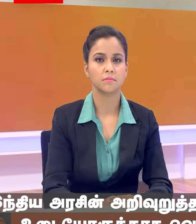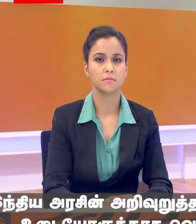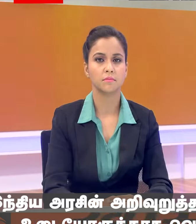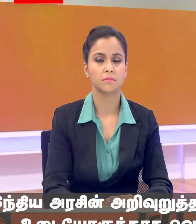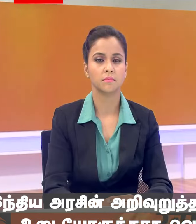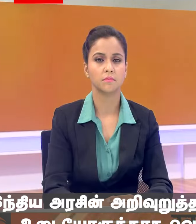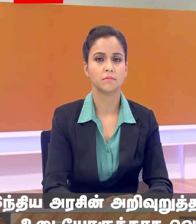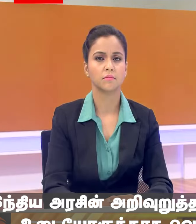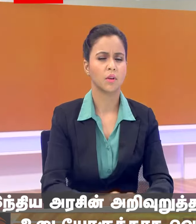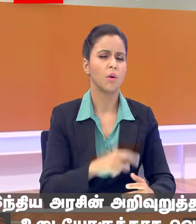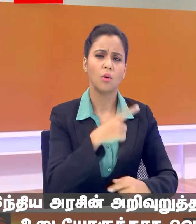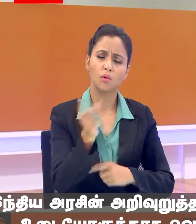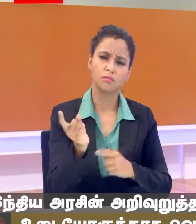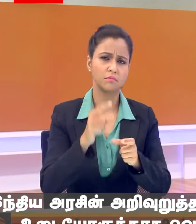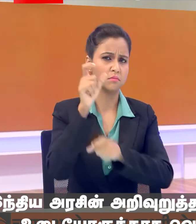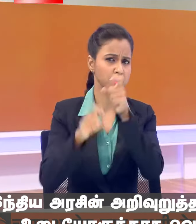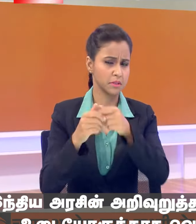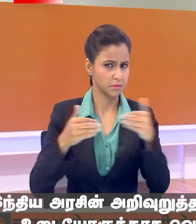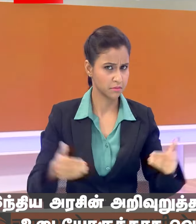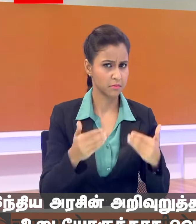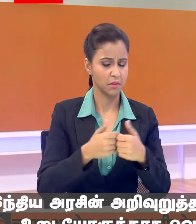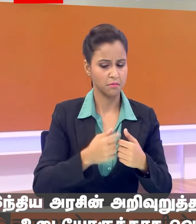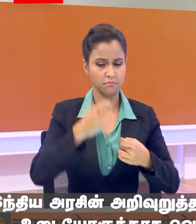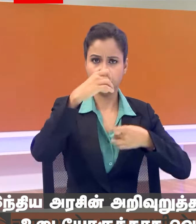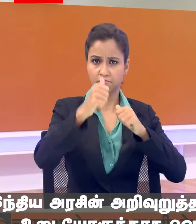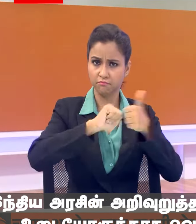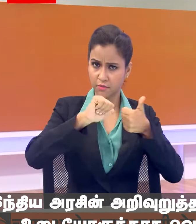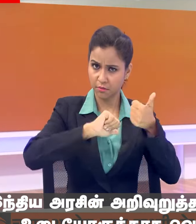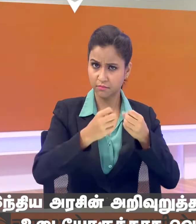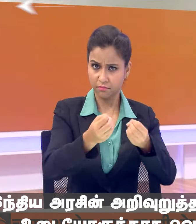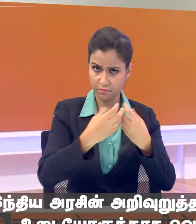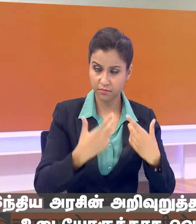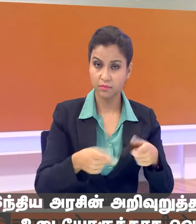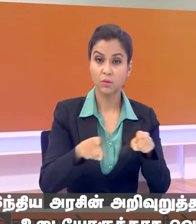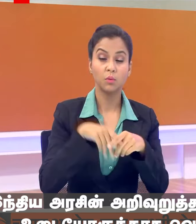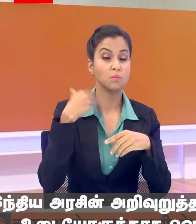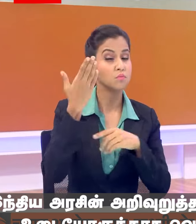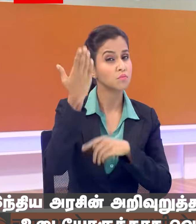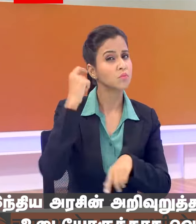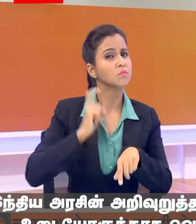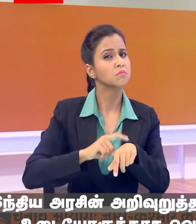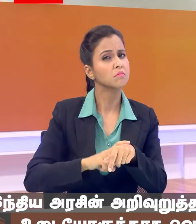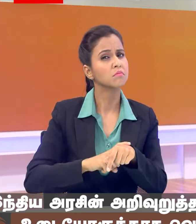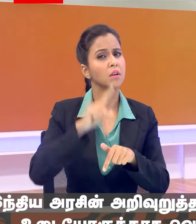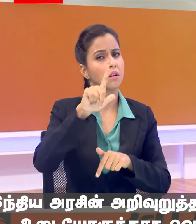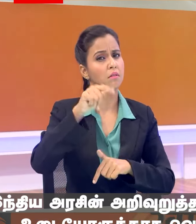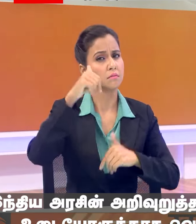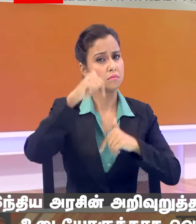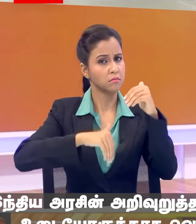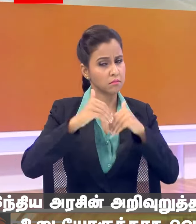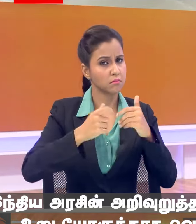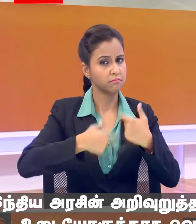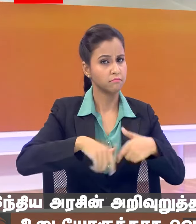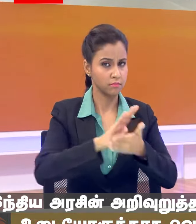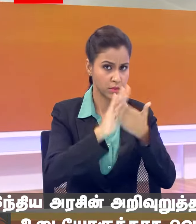सबसे मुलाकात हुई थी हमने सबका फीडबेक लिया था उस समय के बाद लोगसवा की चुनाव अब संपन हो